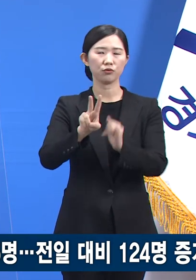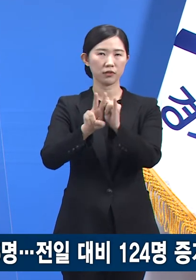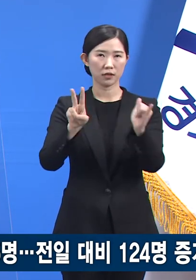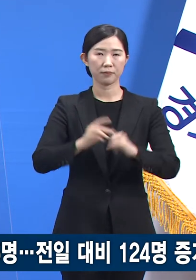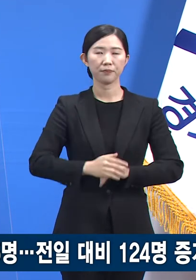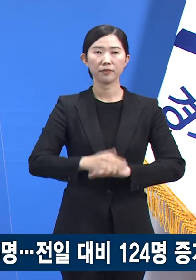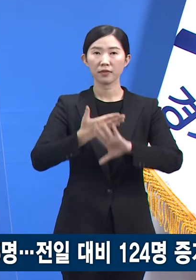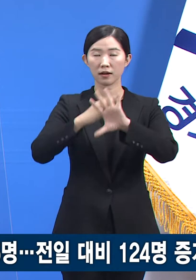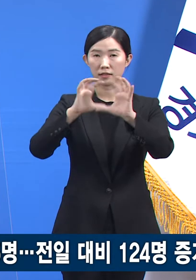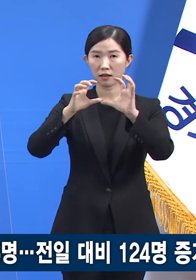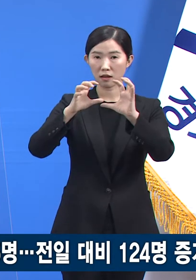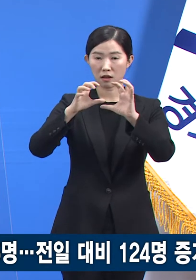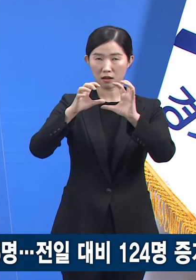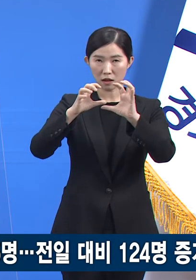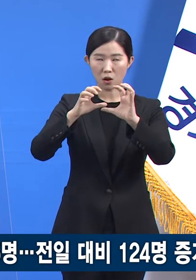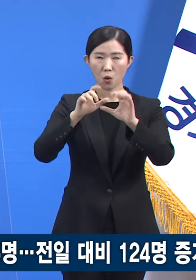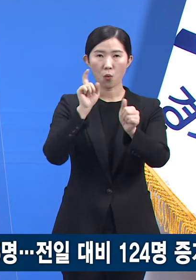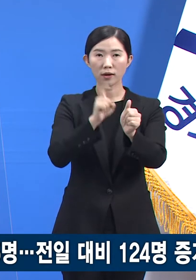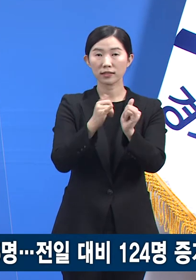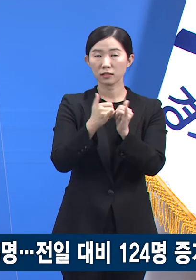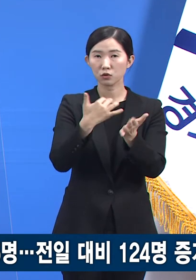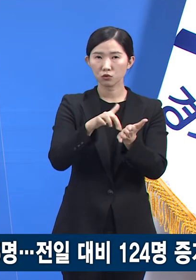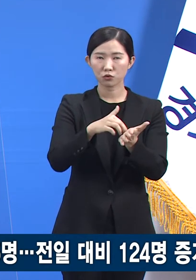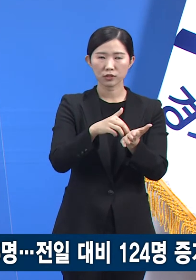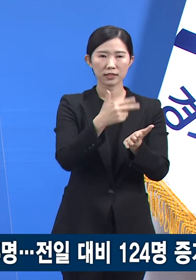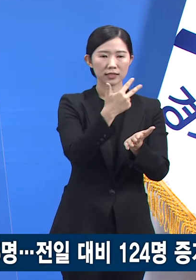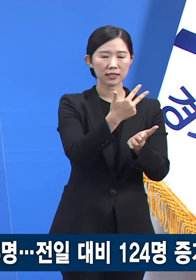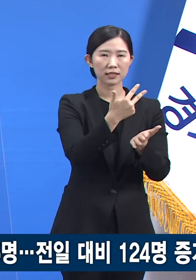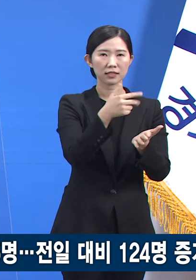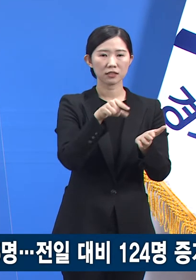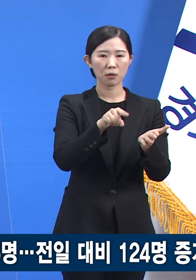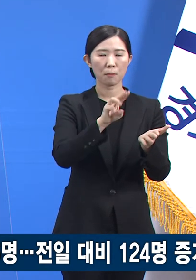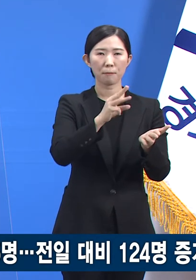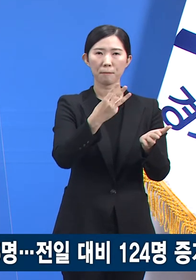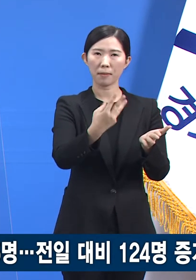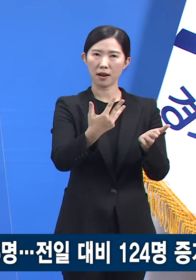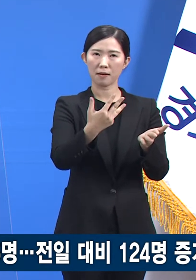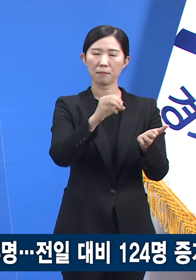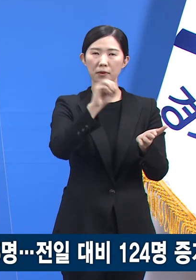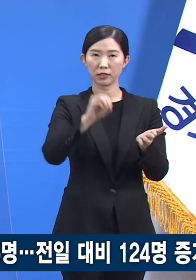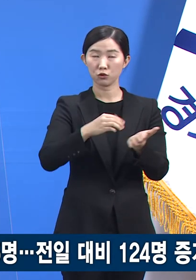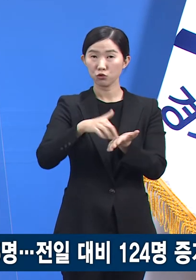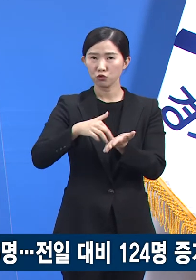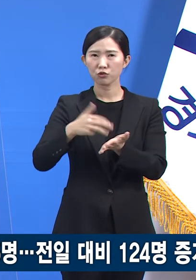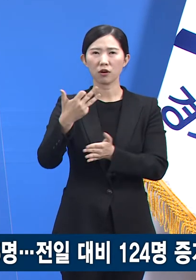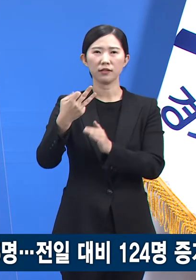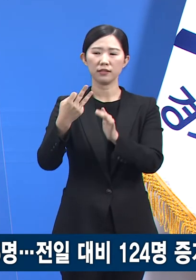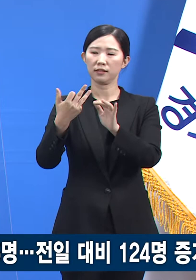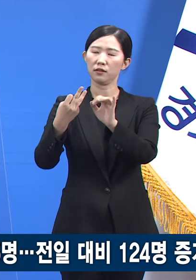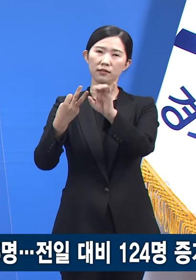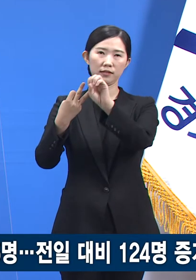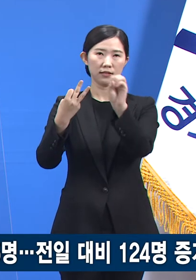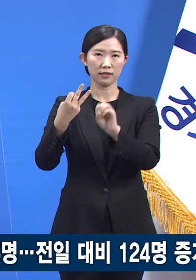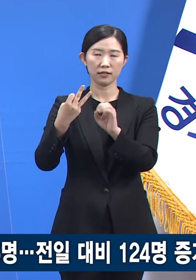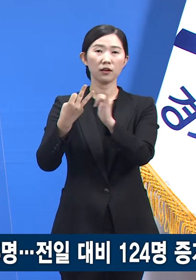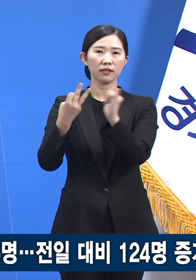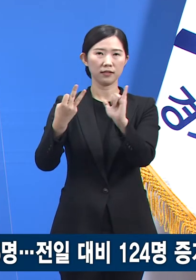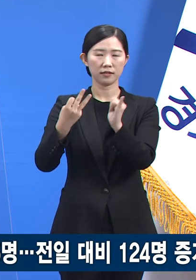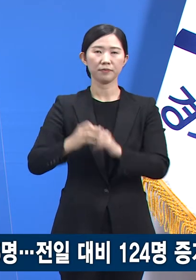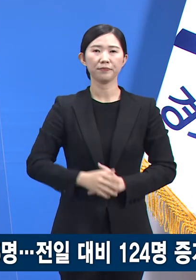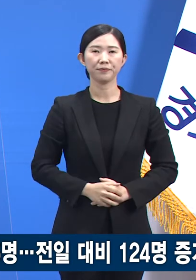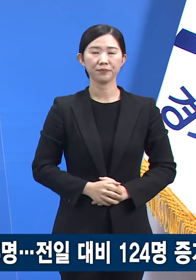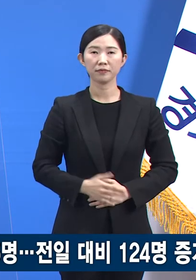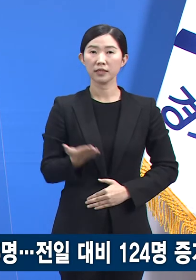외국인 확진자는 7.8%인 13명입니다. 지난 4월 25일부터 5월